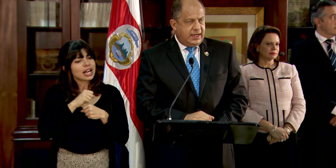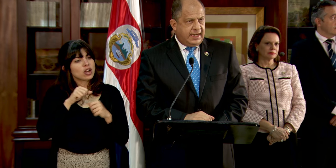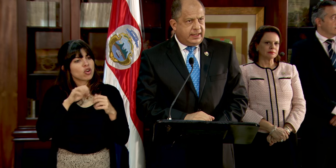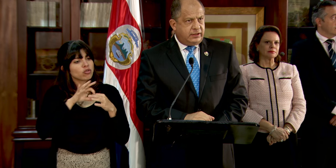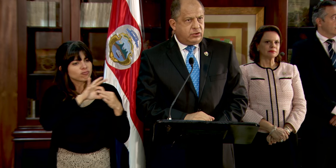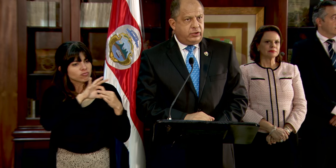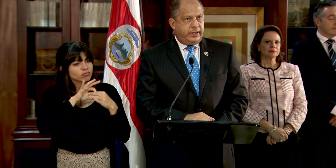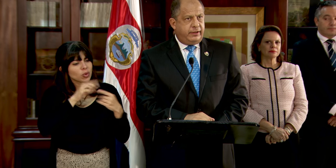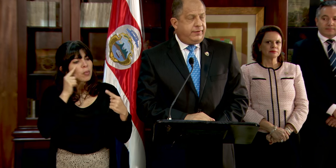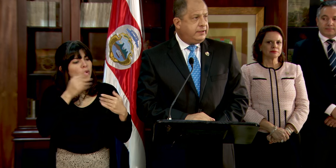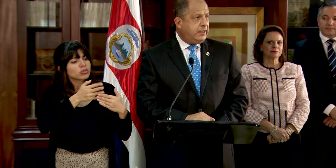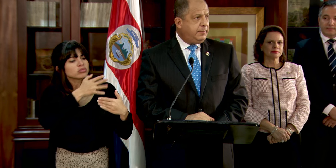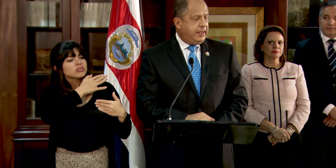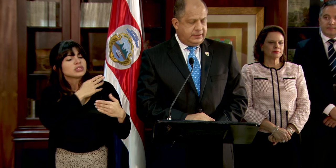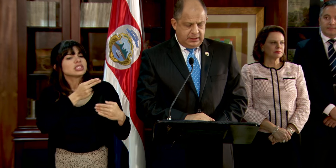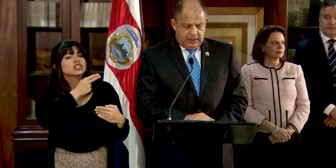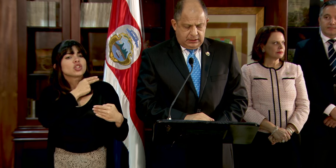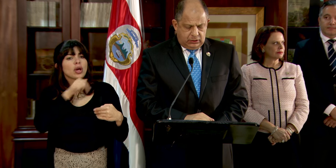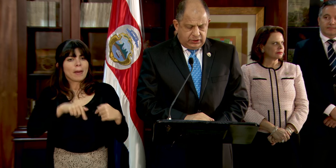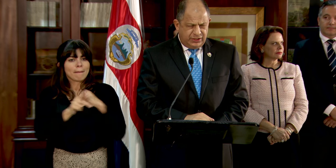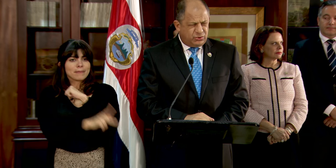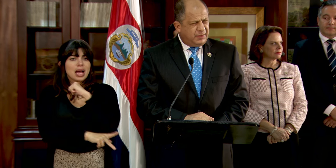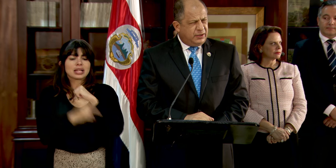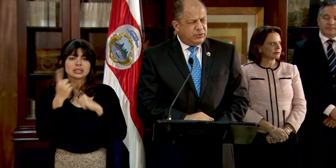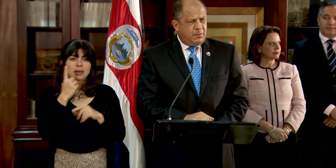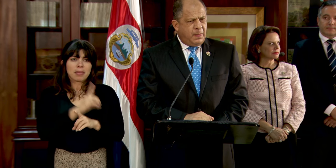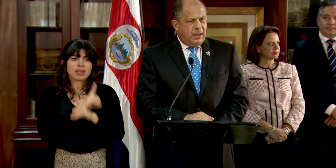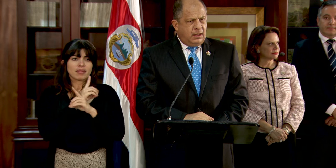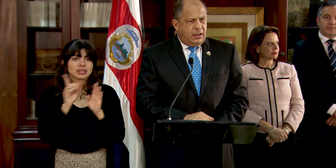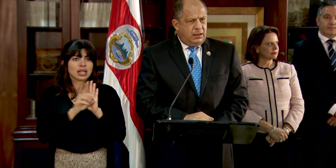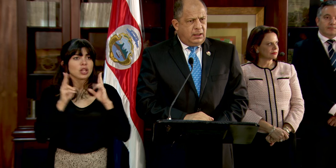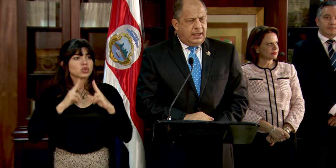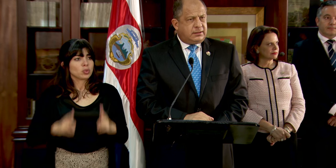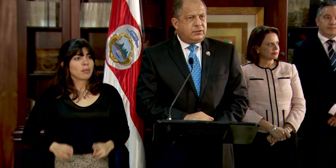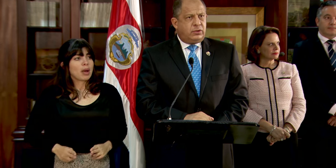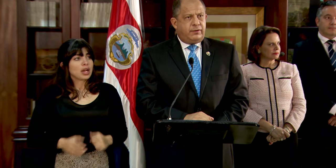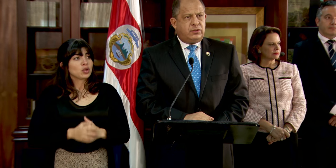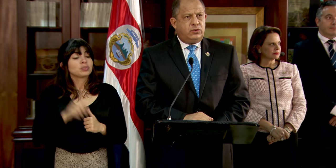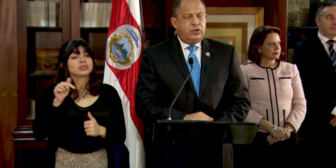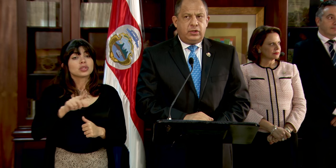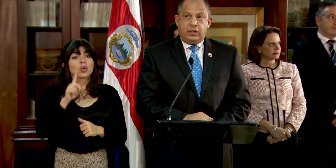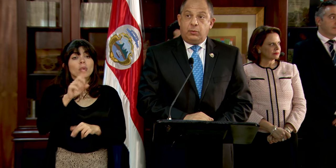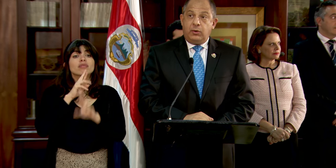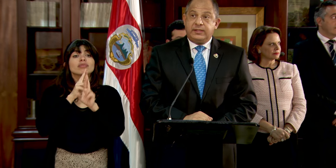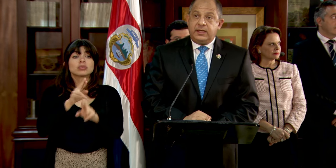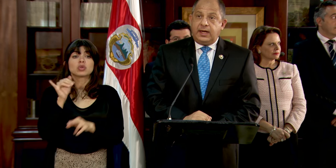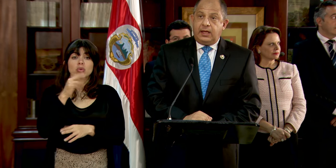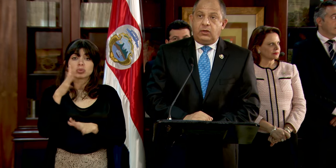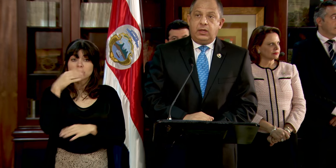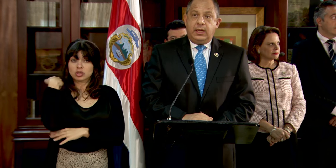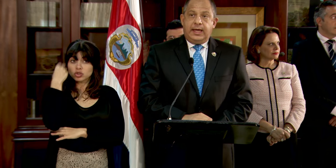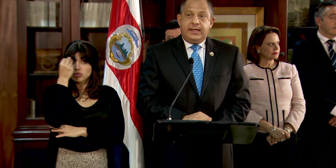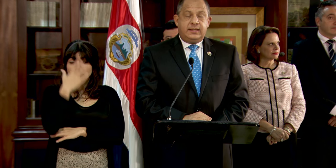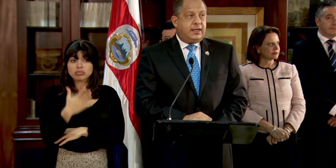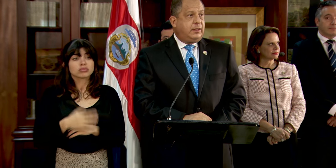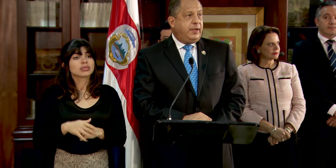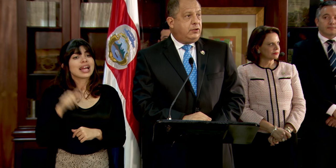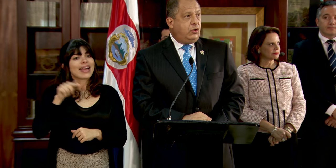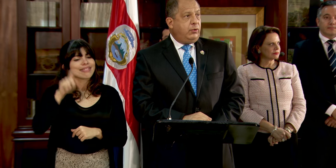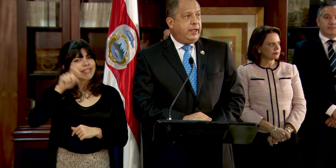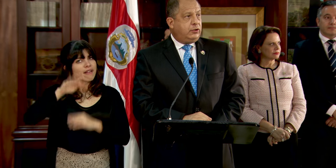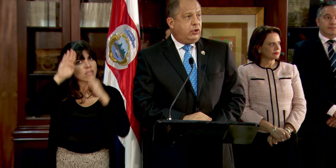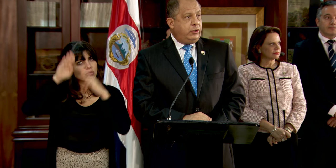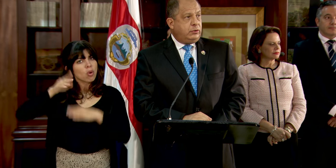con una larga historia de defensa del país de los derechos humanos. Esta es una resolución que, como lo he señalado, es de